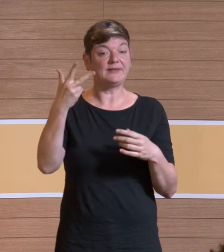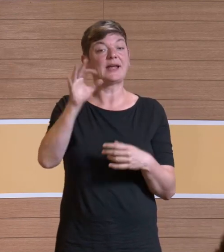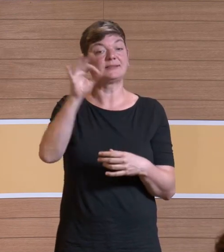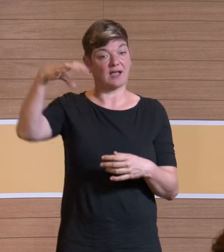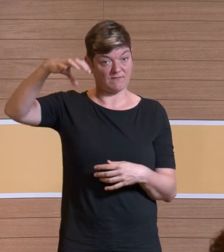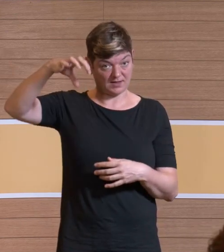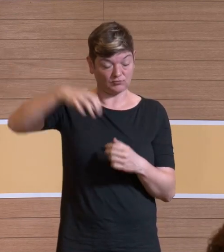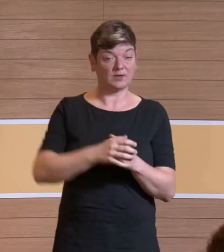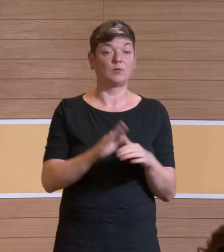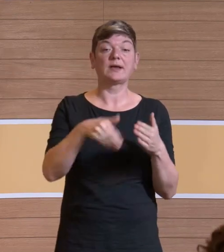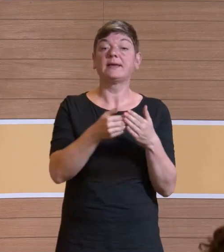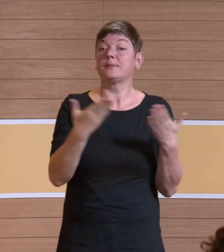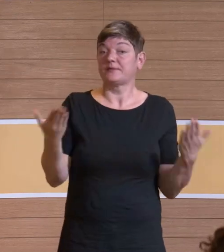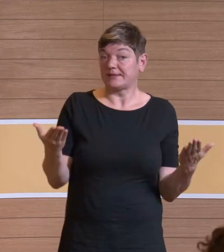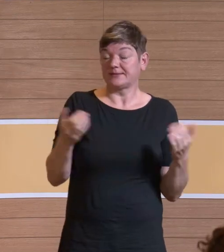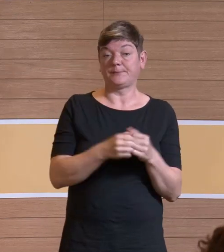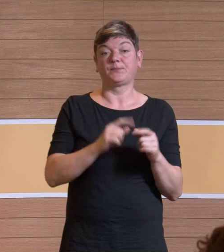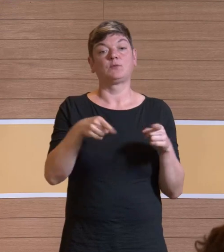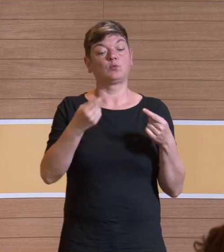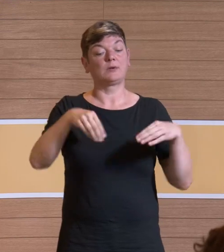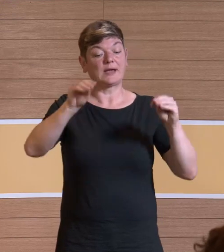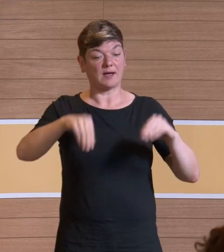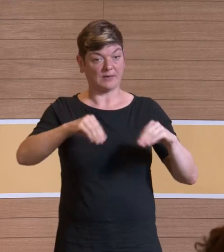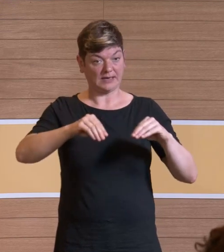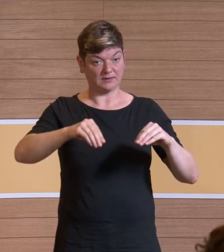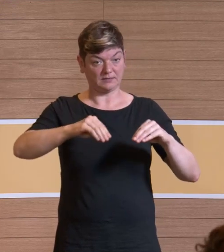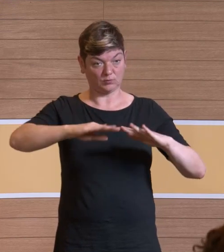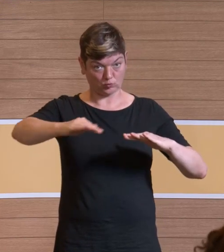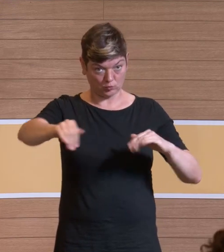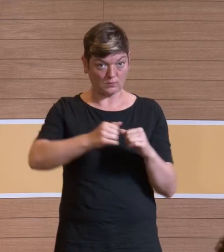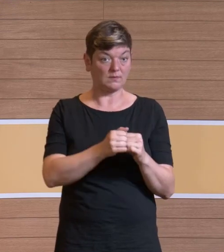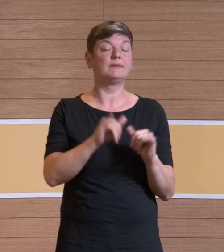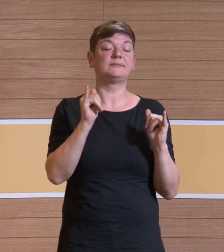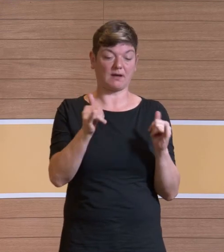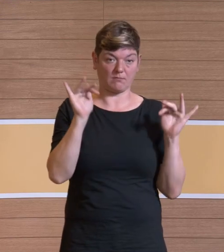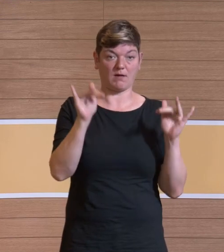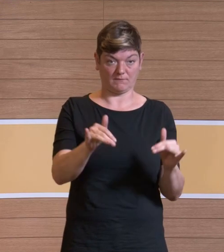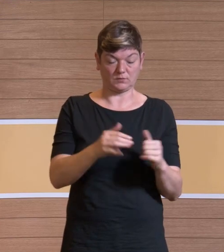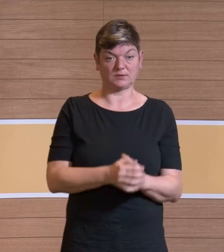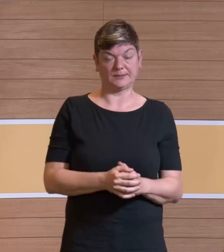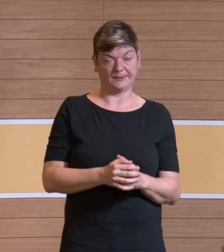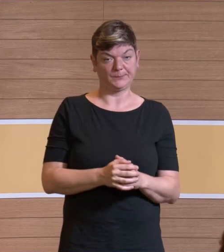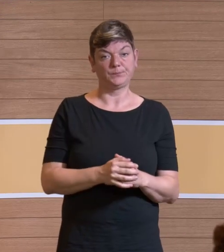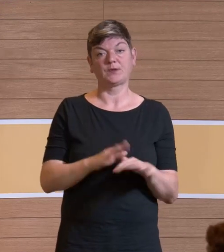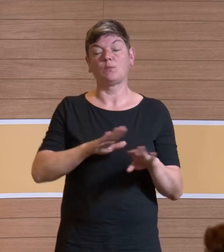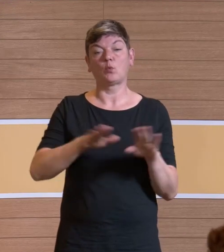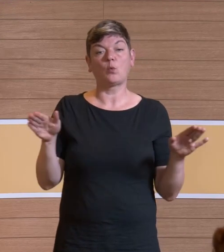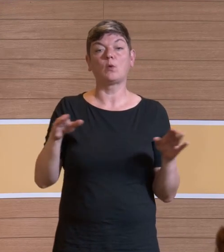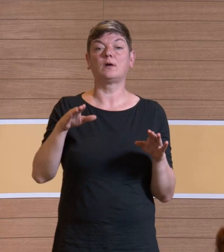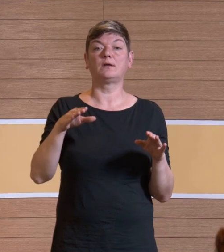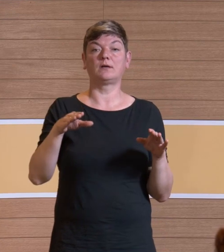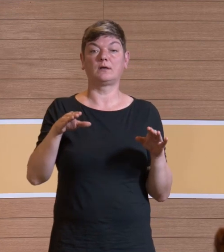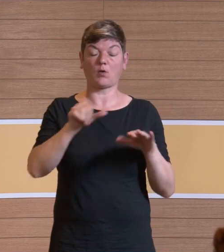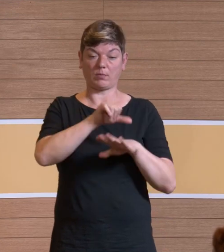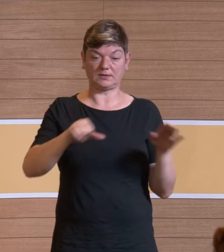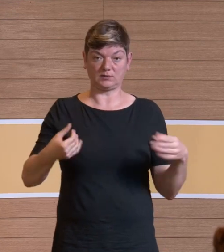Ergebnisse? Einfluss durch das Abdecktuch auf dem OP-Tisch, haben wir einen oder haben wir nicht? Ja, wir haben einen. Wir haben ohne OP-Tuchgrün,